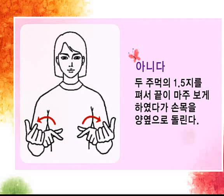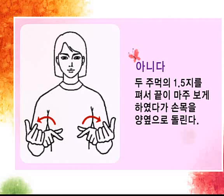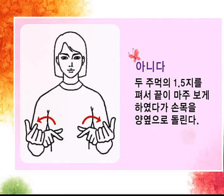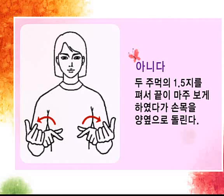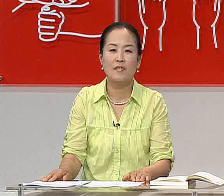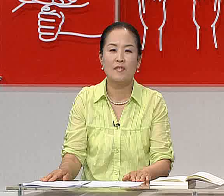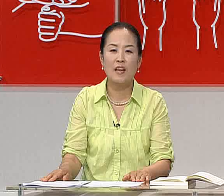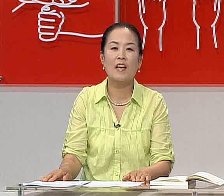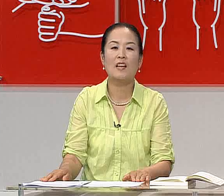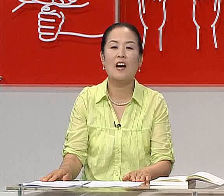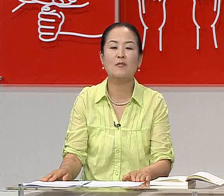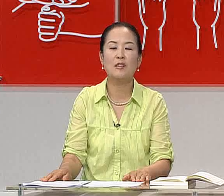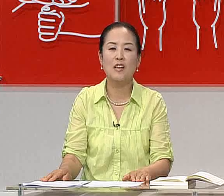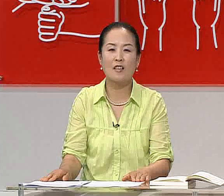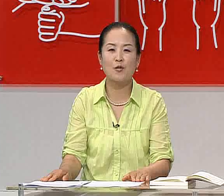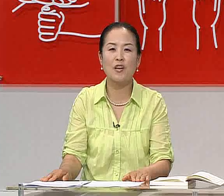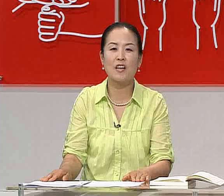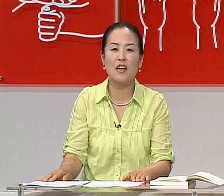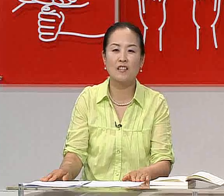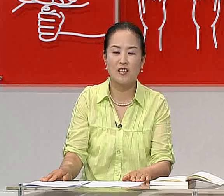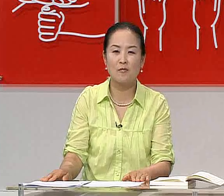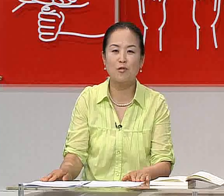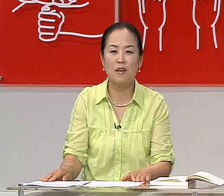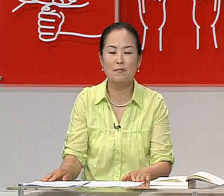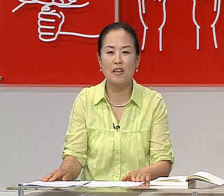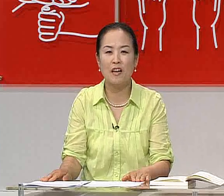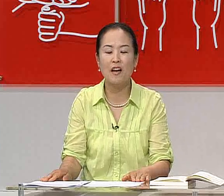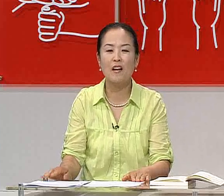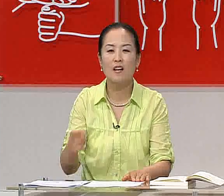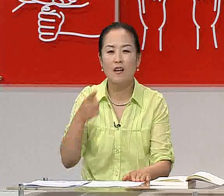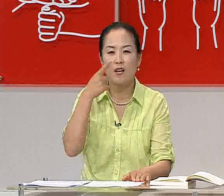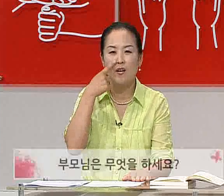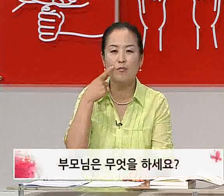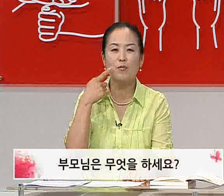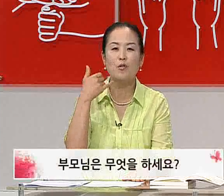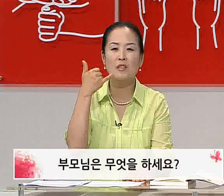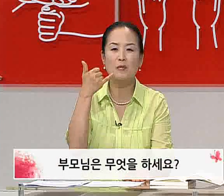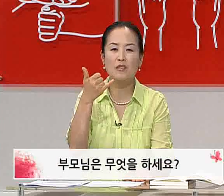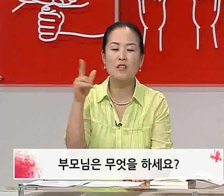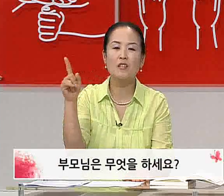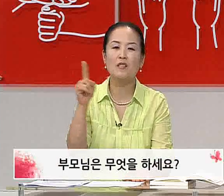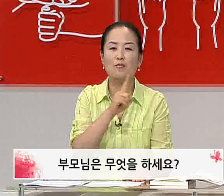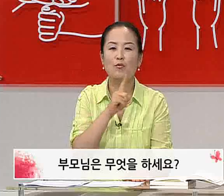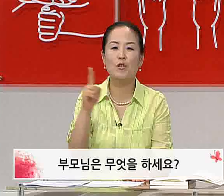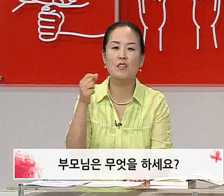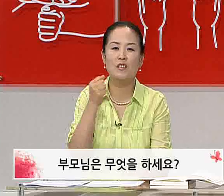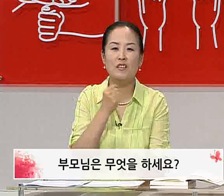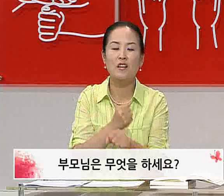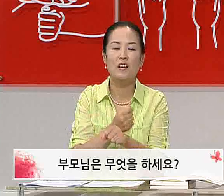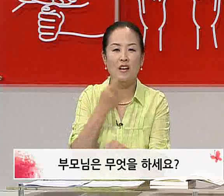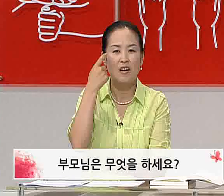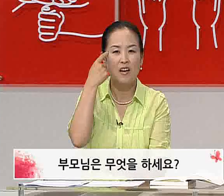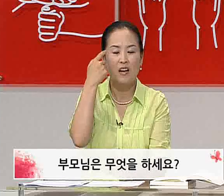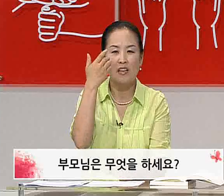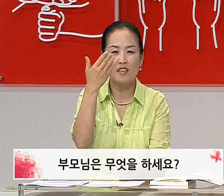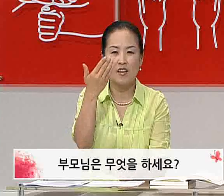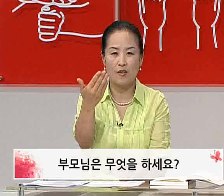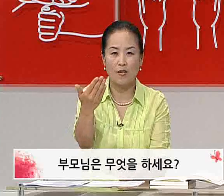네, 다음은 가족에 대한 질문을 합니다. 부모님은 무엇을 하세요?